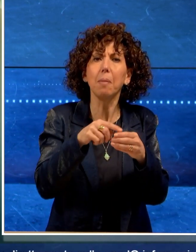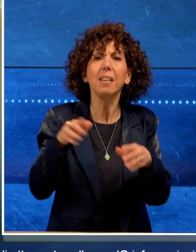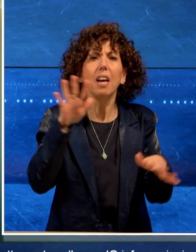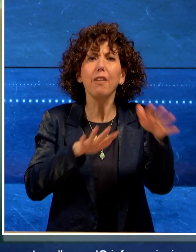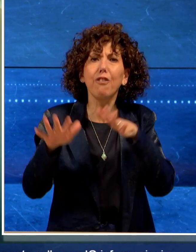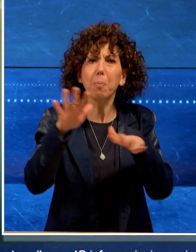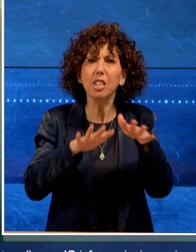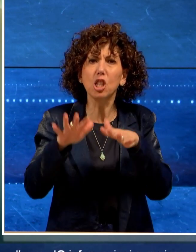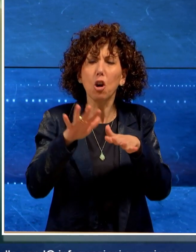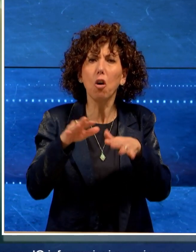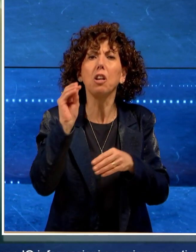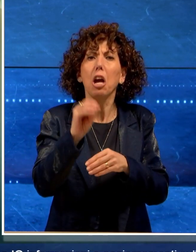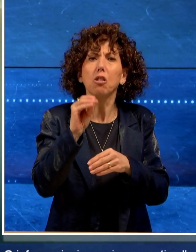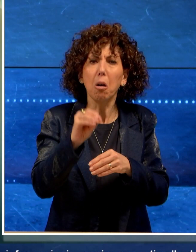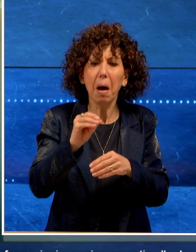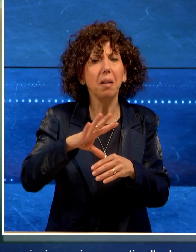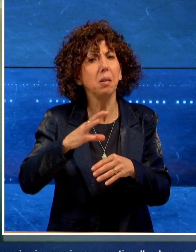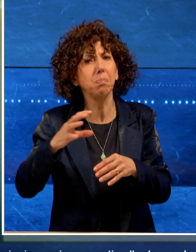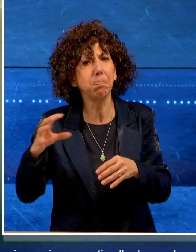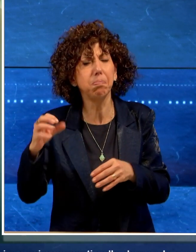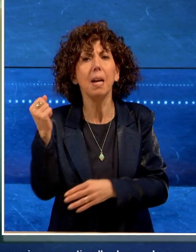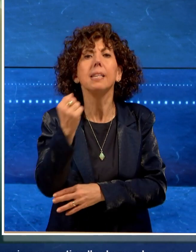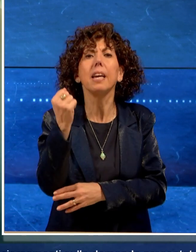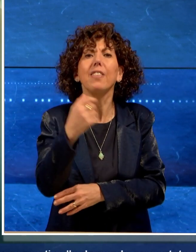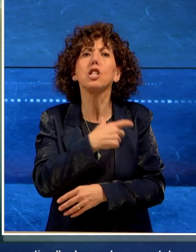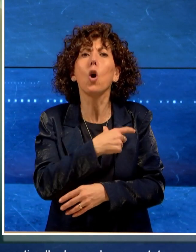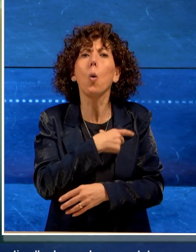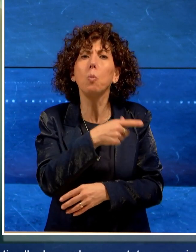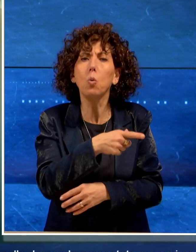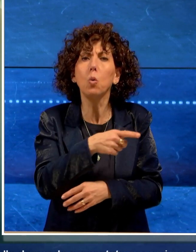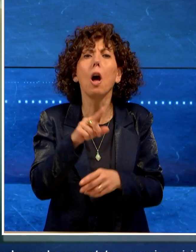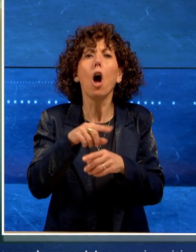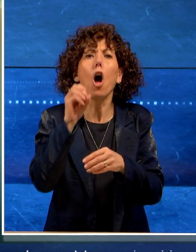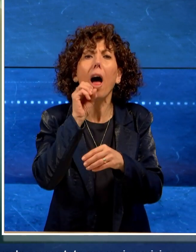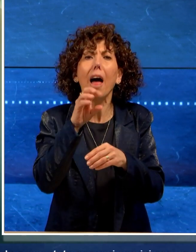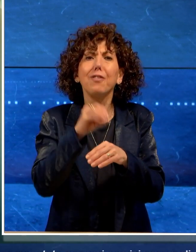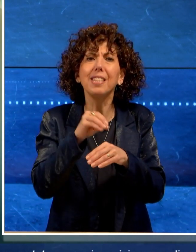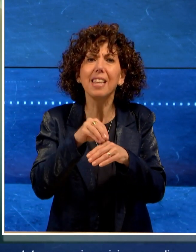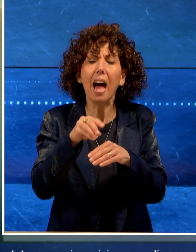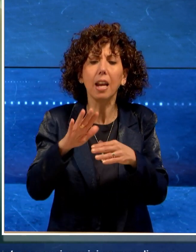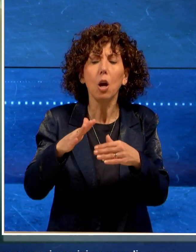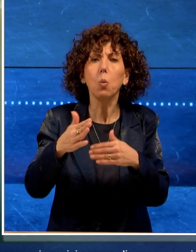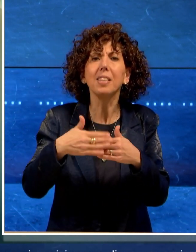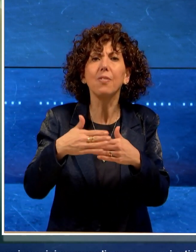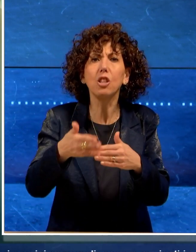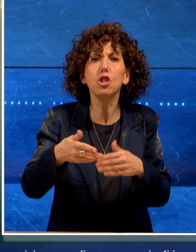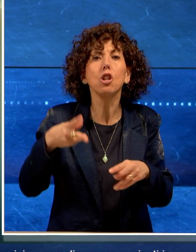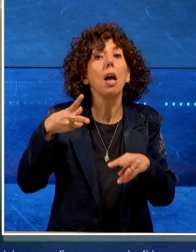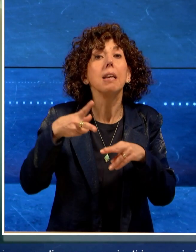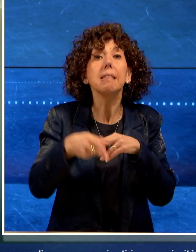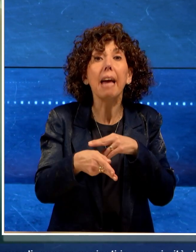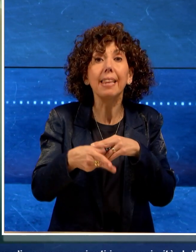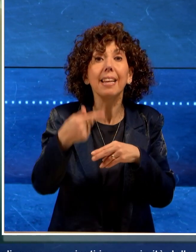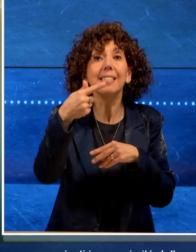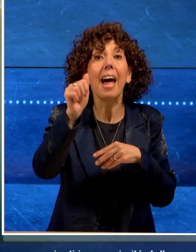presentate per vari servizi comunali, essere avvisati in prossimità della scadenza